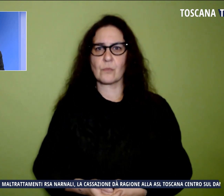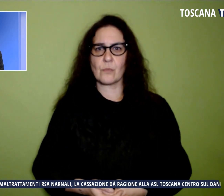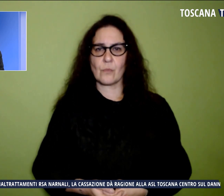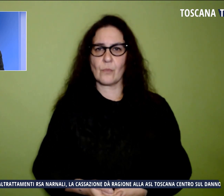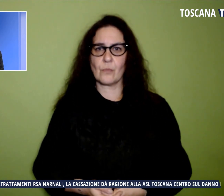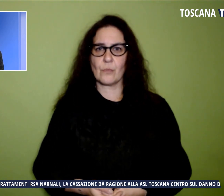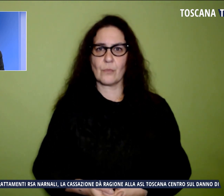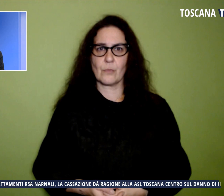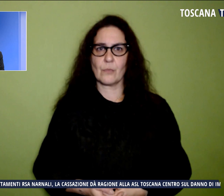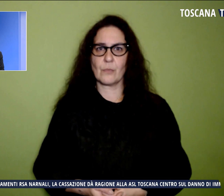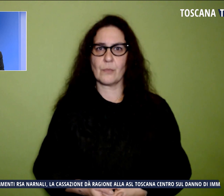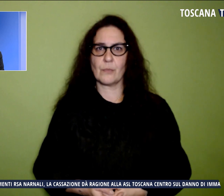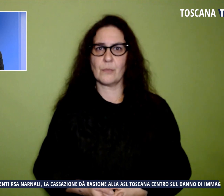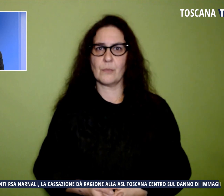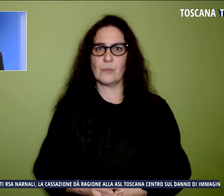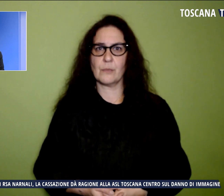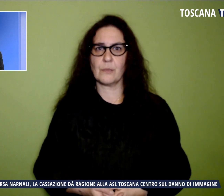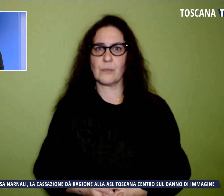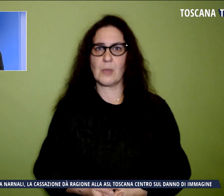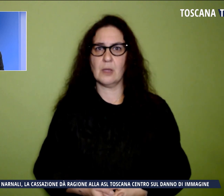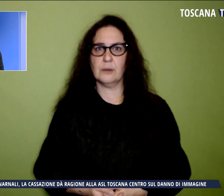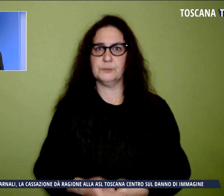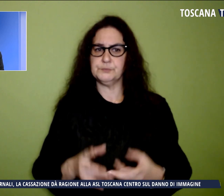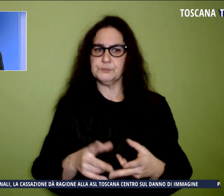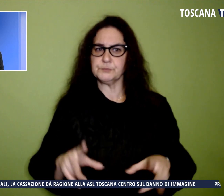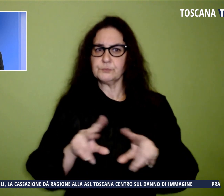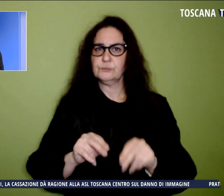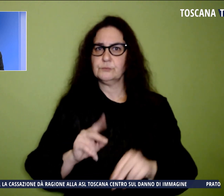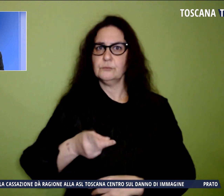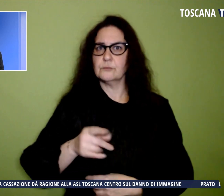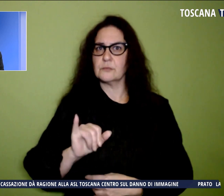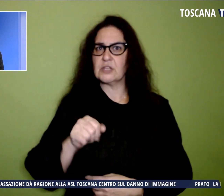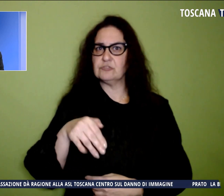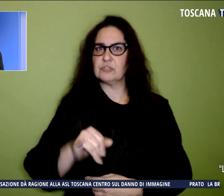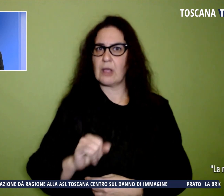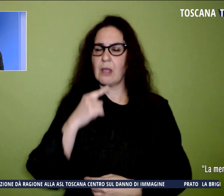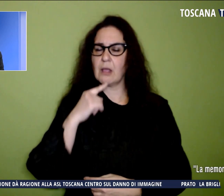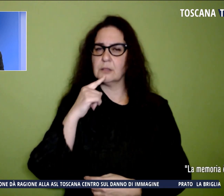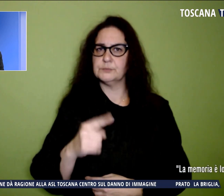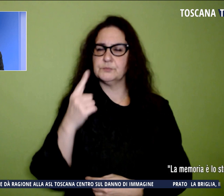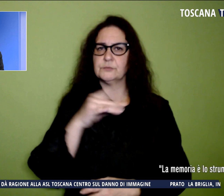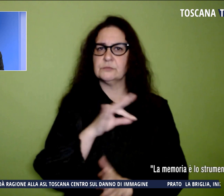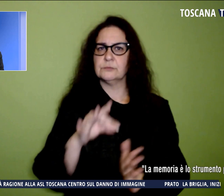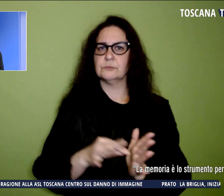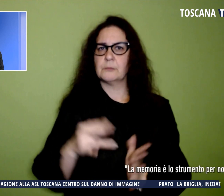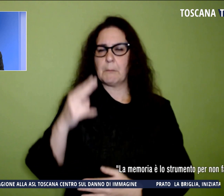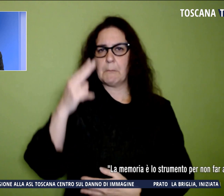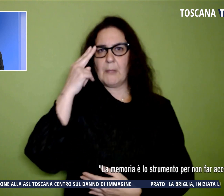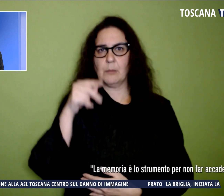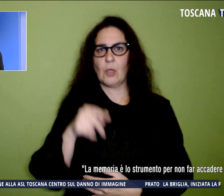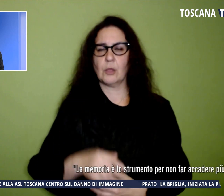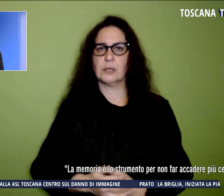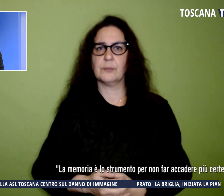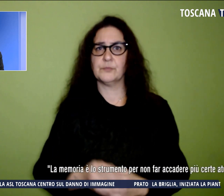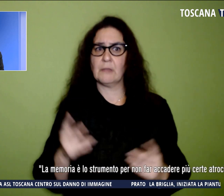E sempre Gianni ha parlato ancora del giorno della memoria, che è lo strumento per non